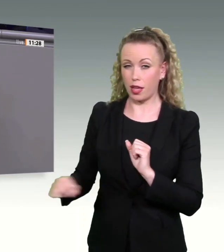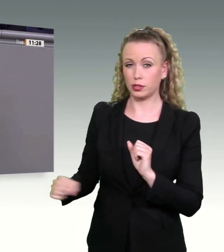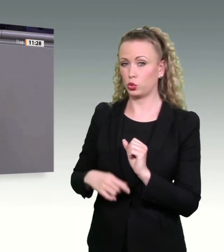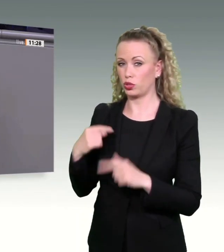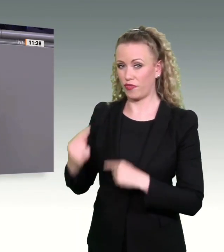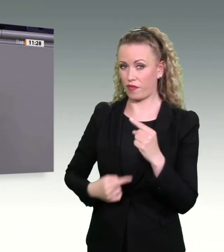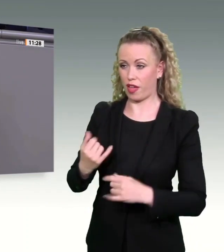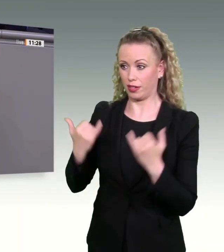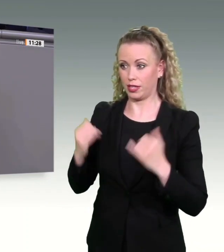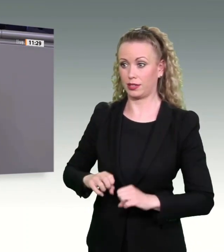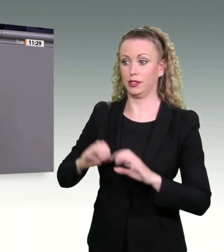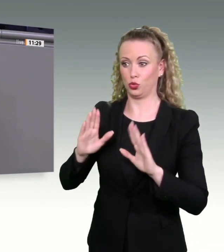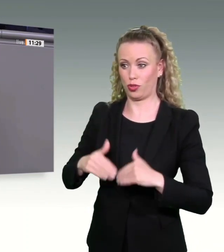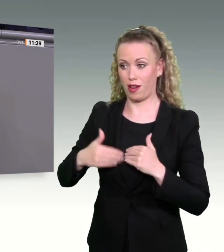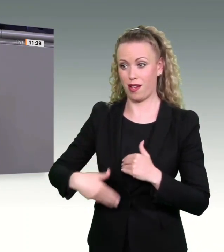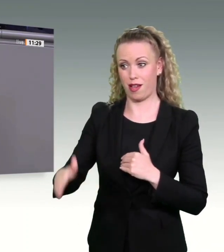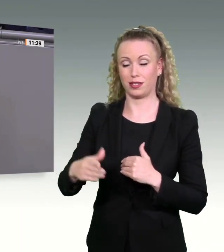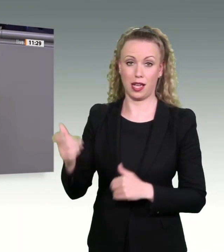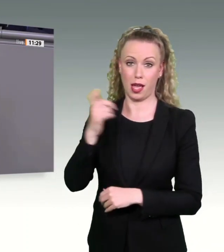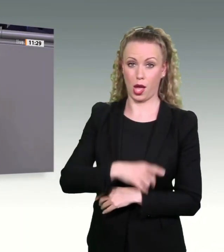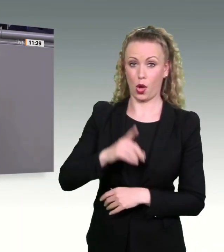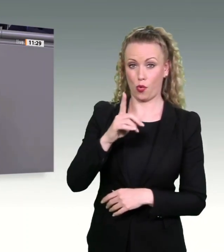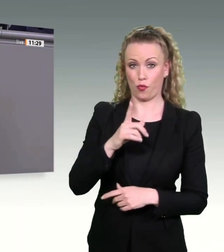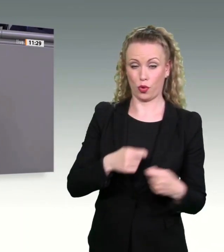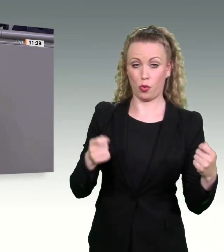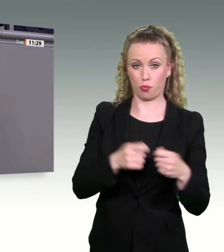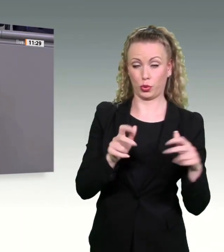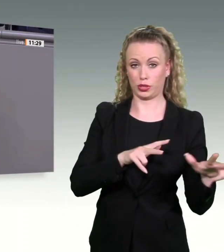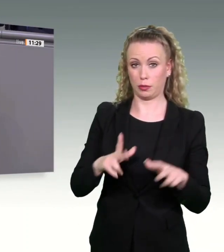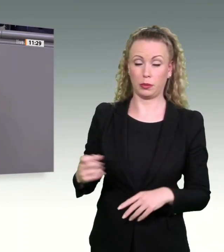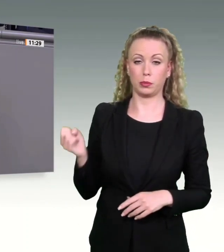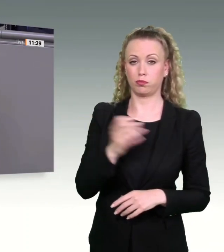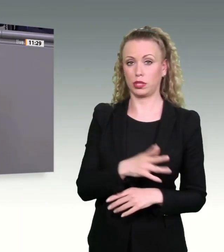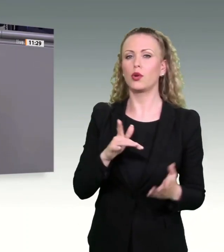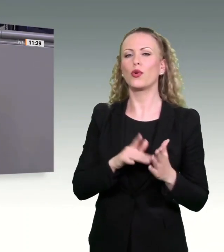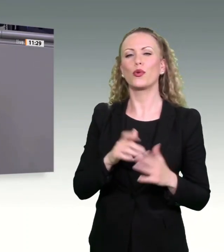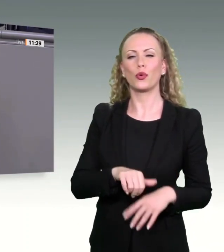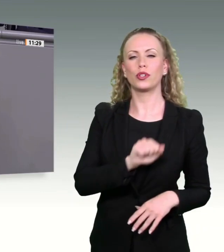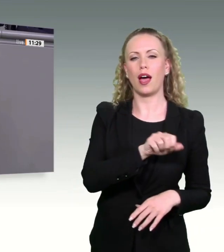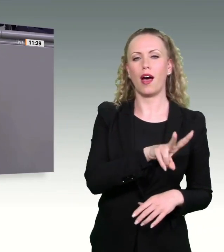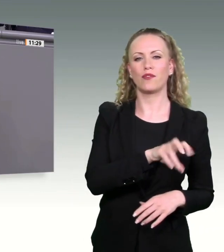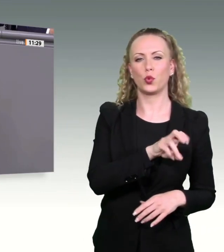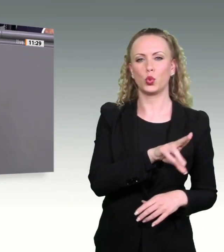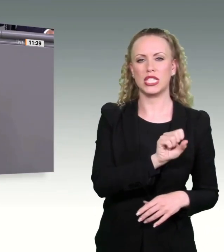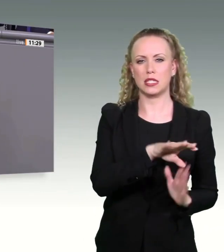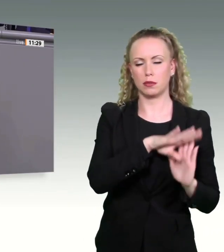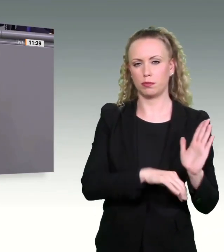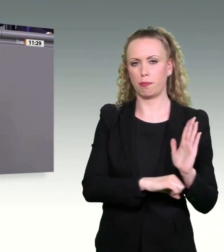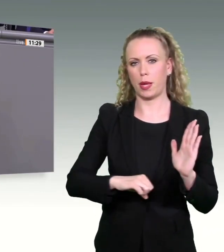ausgelöst. Dass dieses Gesetz gegen die Aarhus-Konvention verstößt, war schon während des